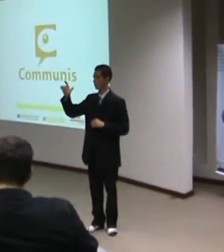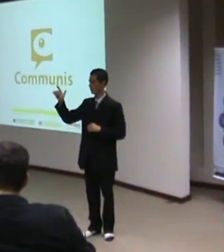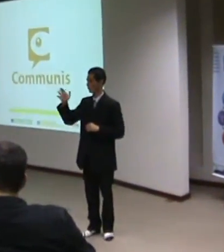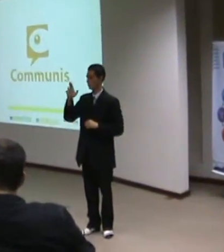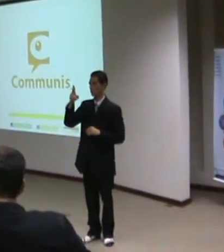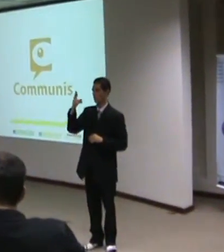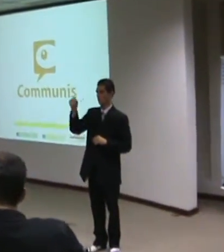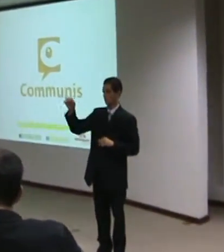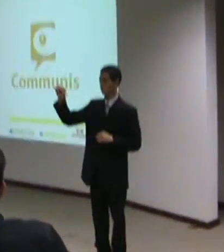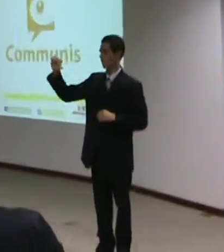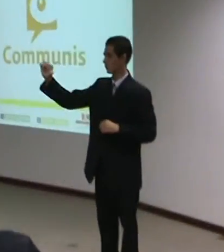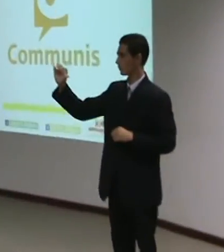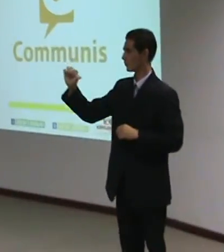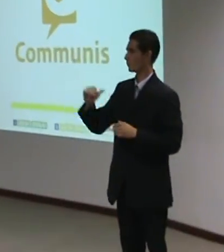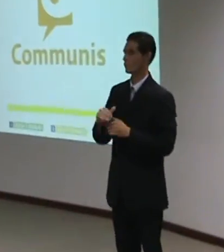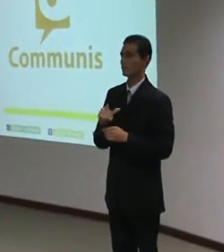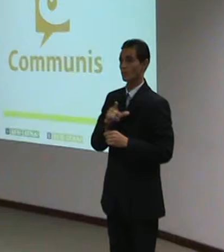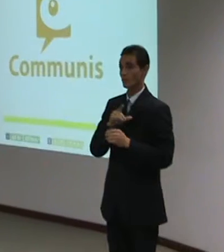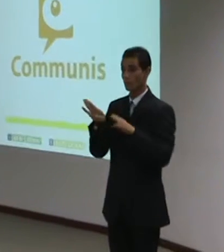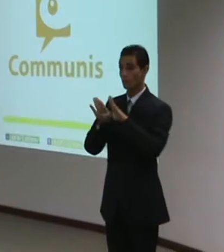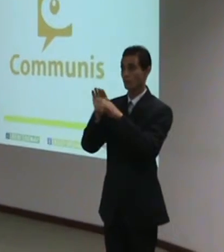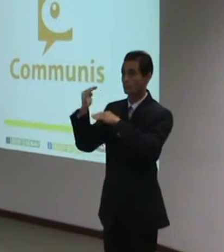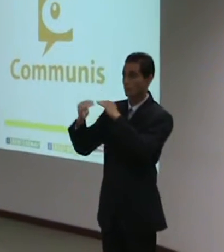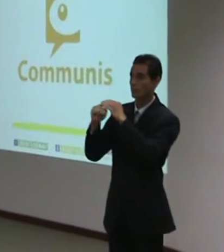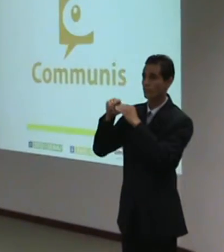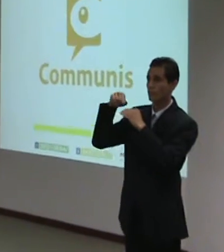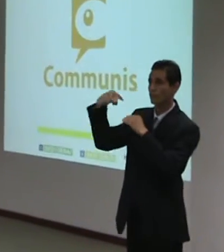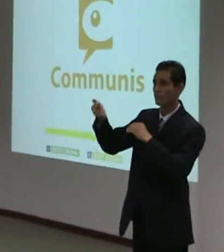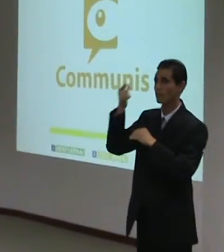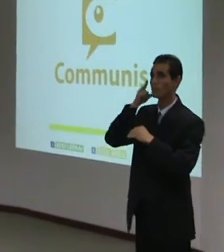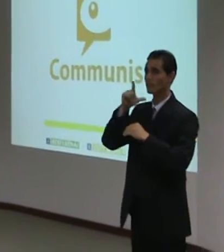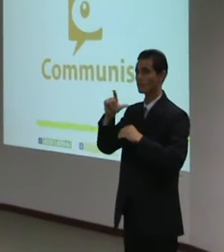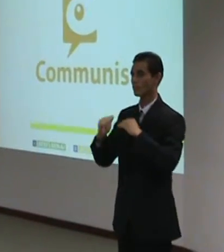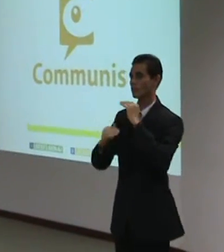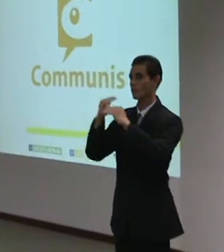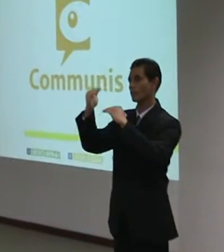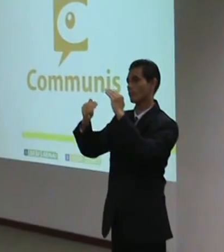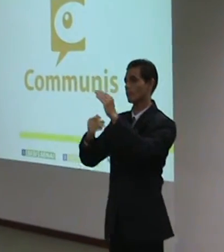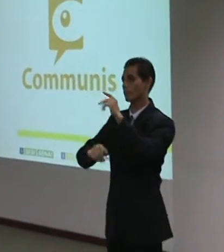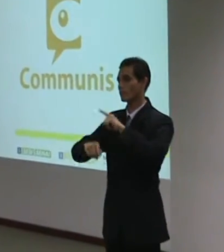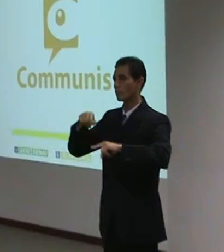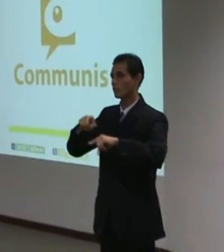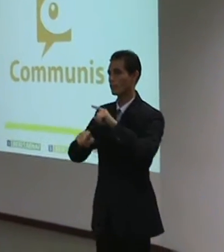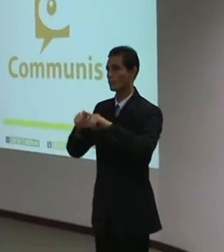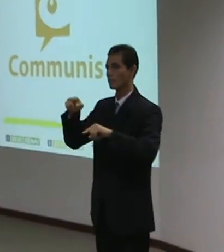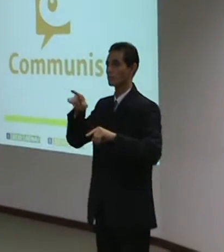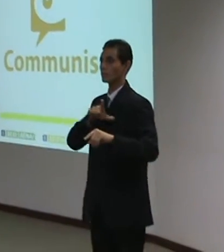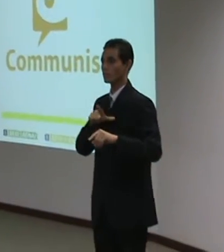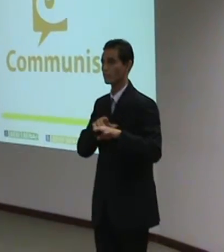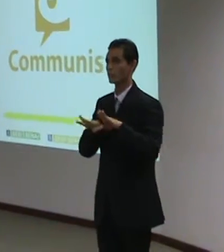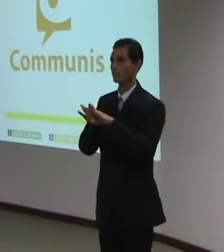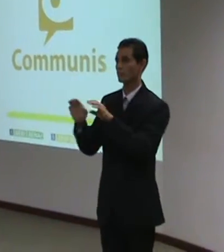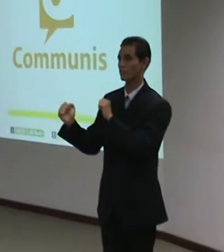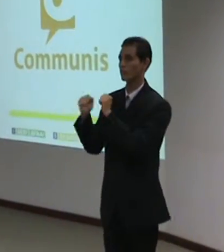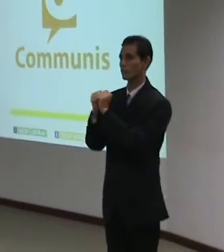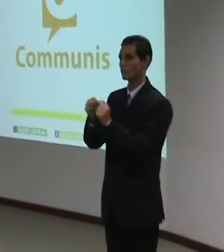E posteriormente para o desenvolvimento do produto que contou com a participação da Risotolândia Serviço de Alimentos